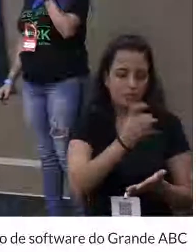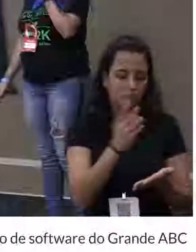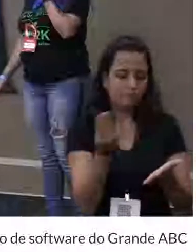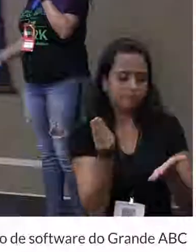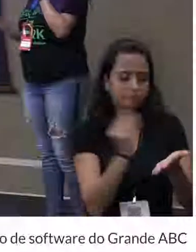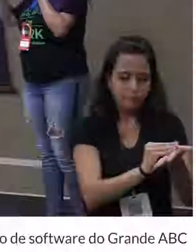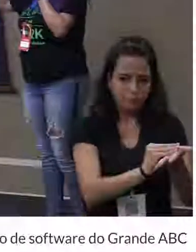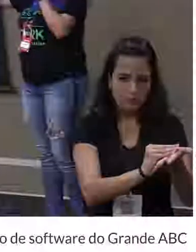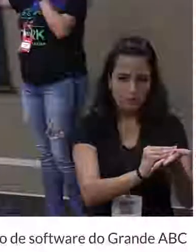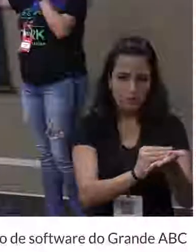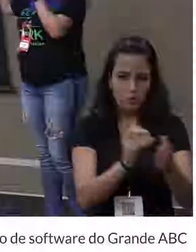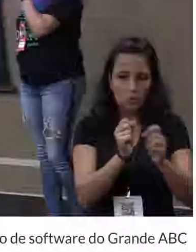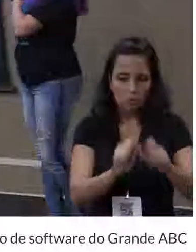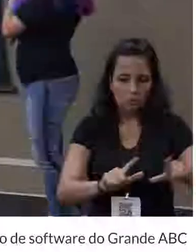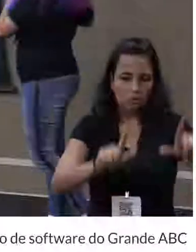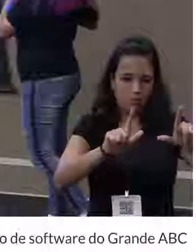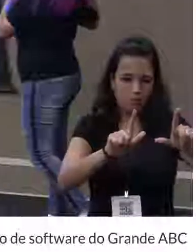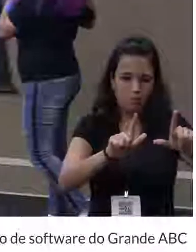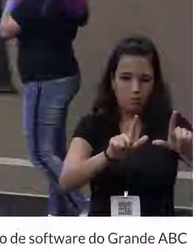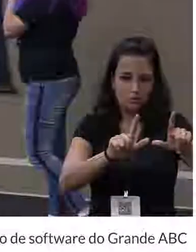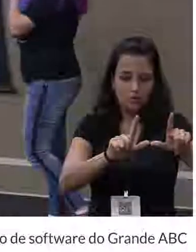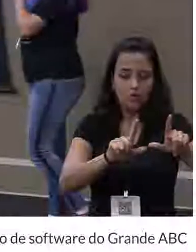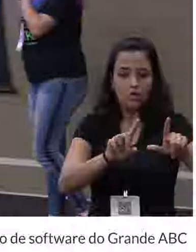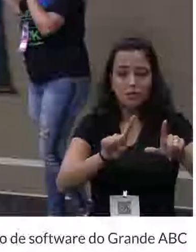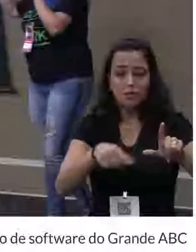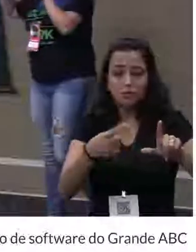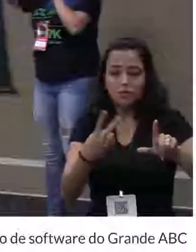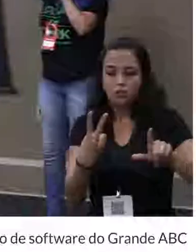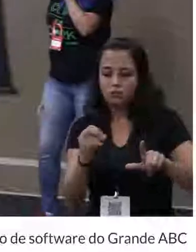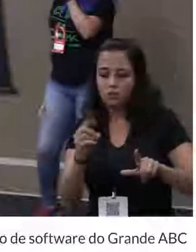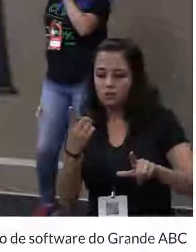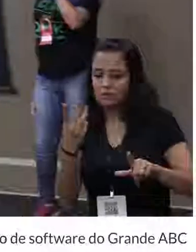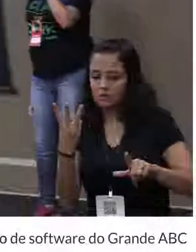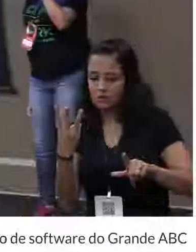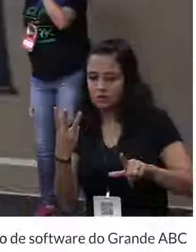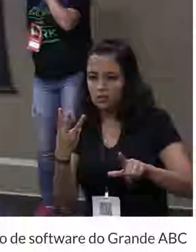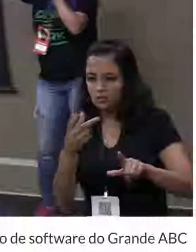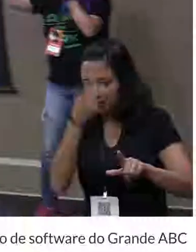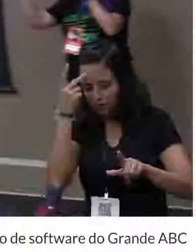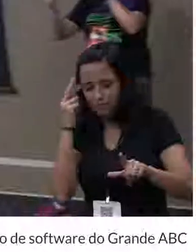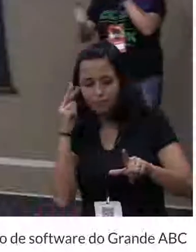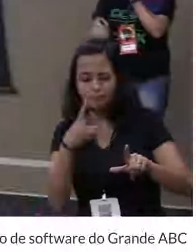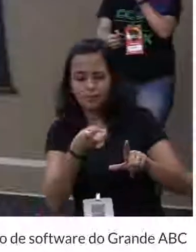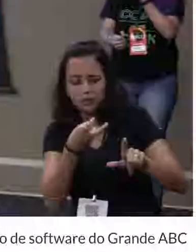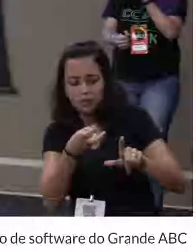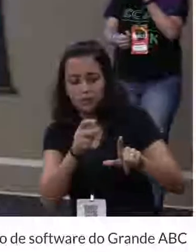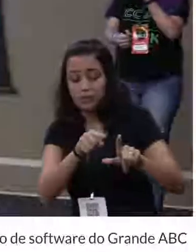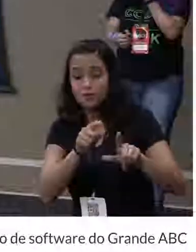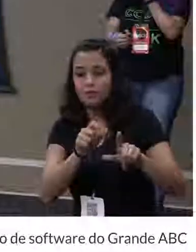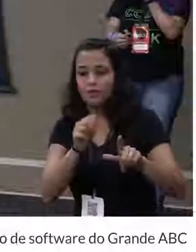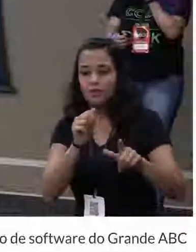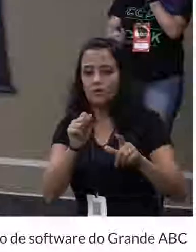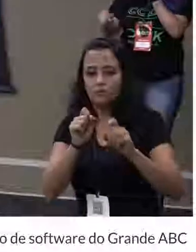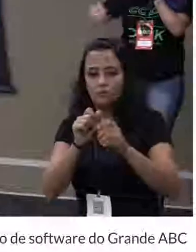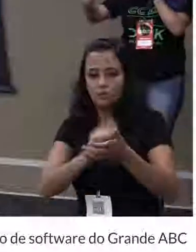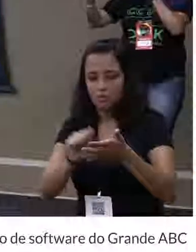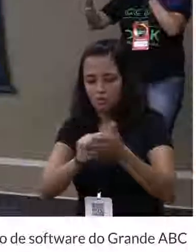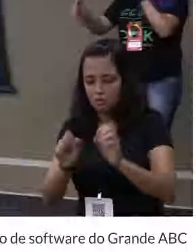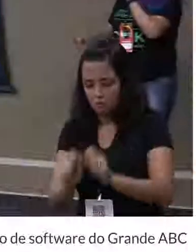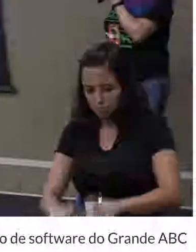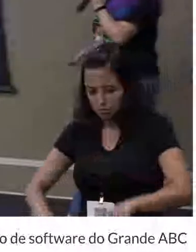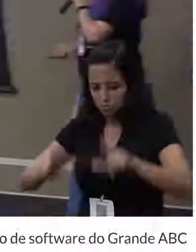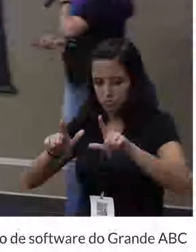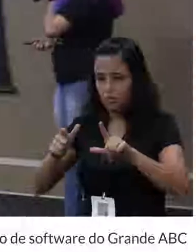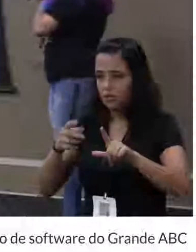Ok. Jogou no ar. E aí, em 2013, alguém pegou do ar e falou, não, vamos trazer isso aqui para o rascunho mesmo. E aí,